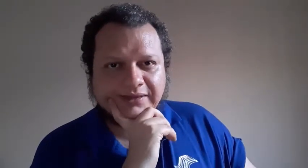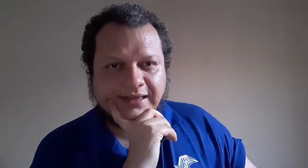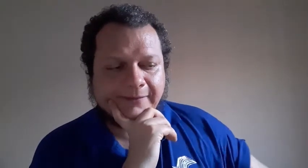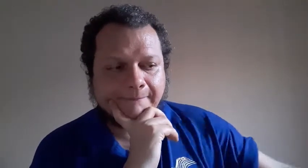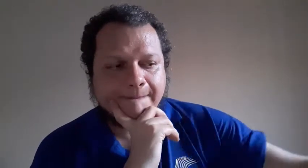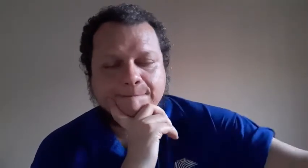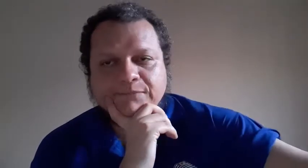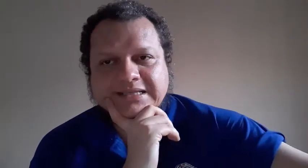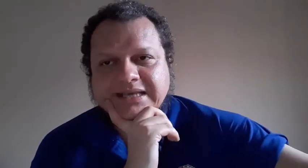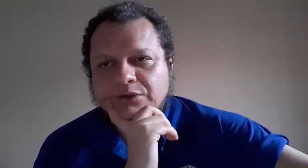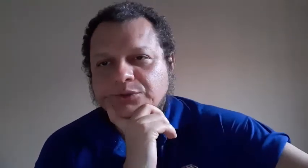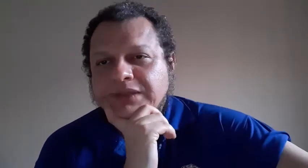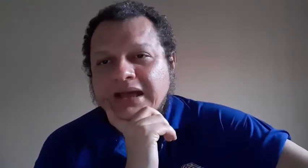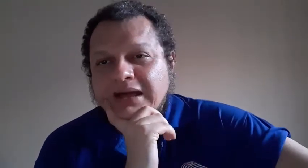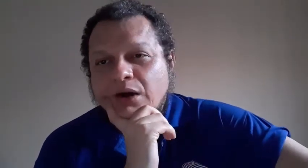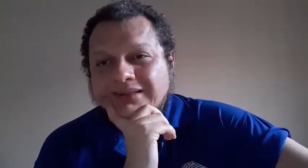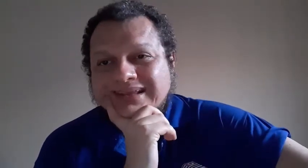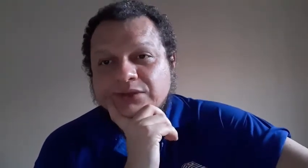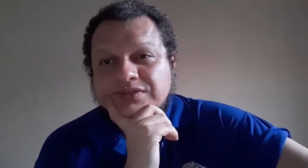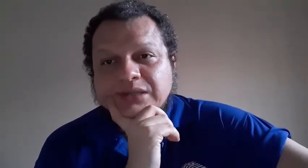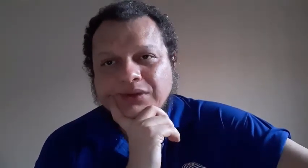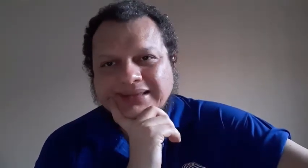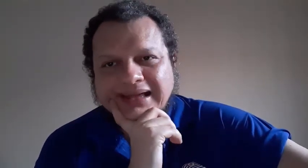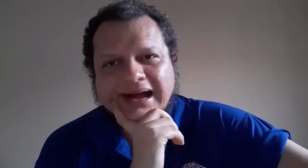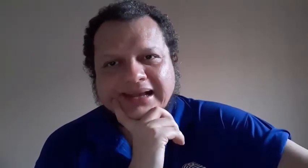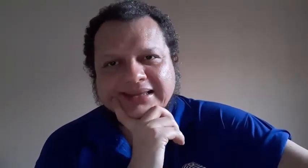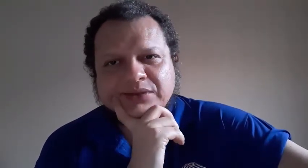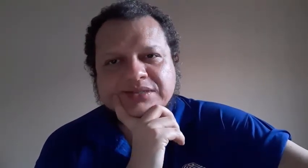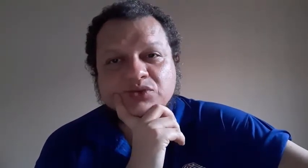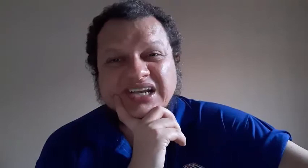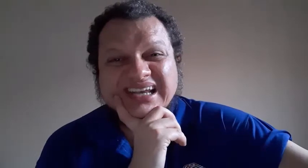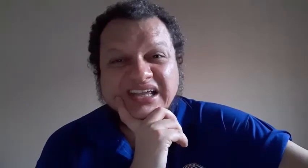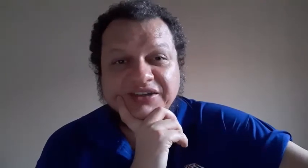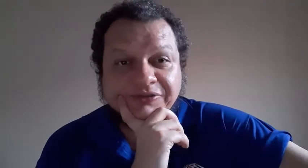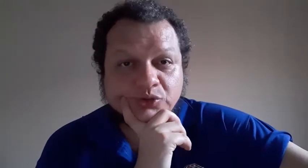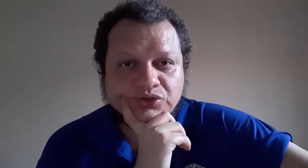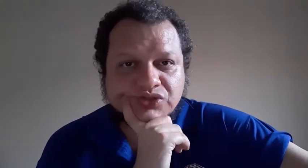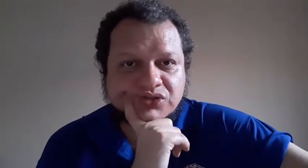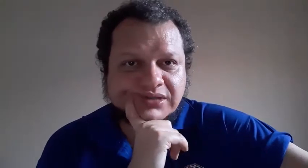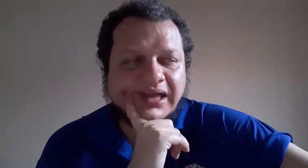ideia. Tá certo? Ó, tradução literária. Tradução de livros, né?